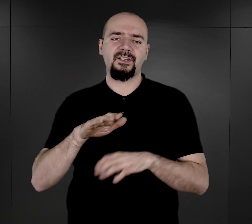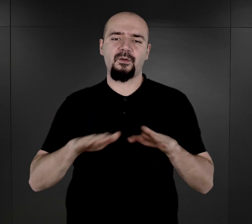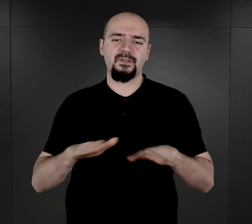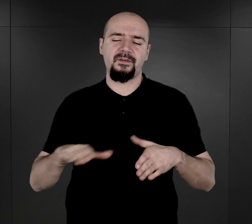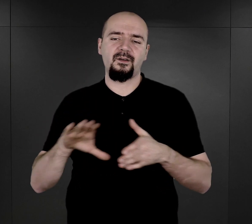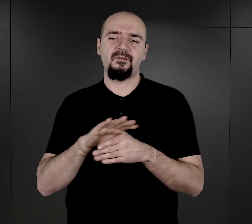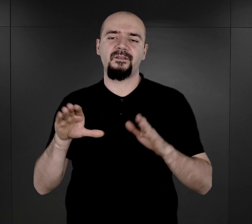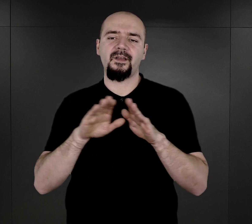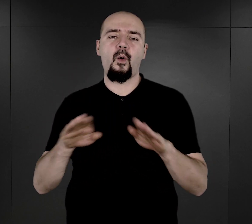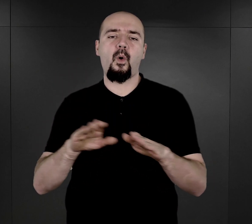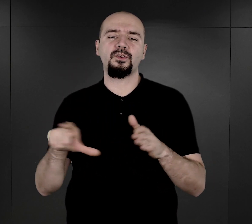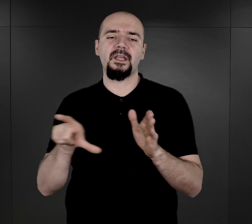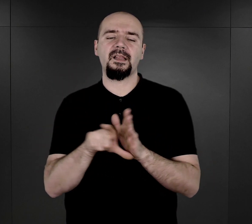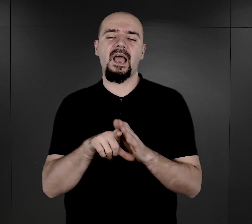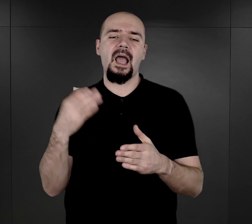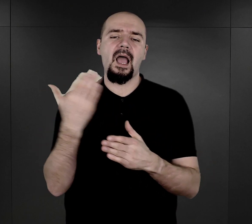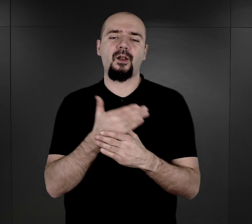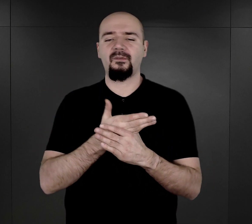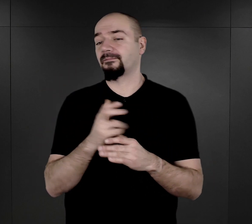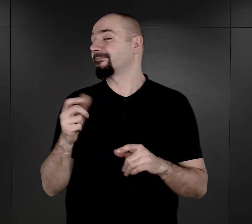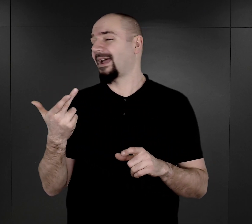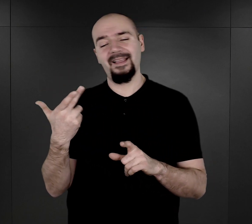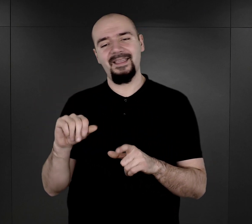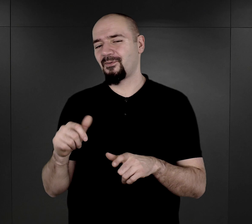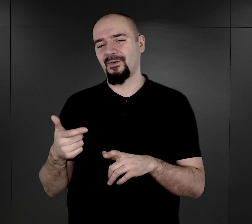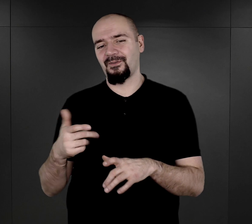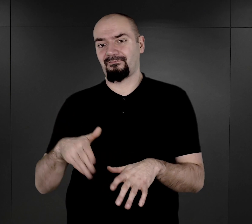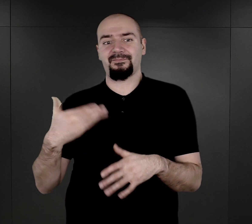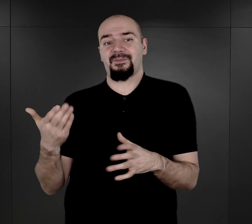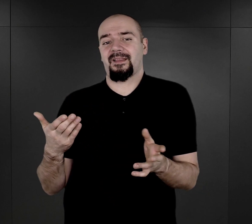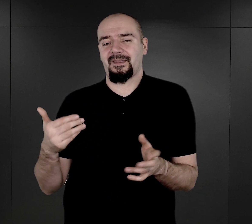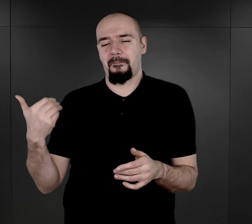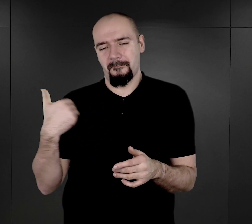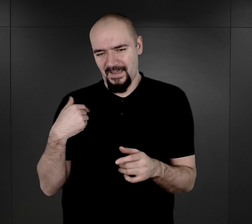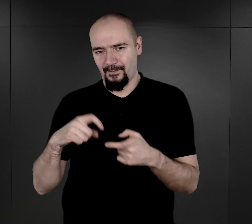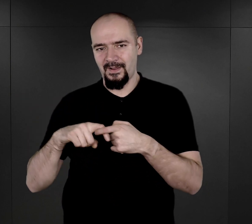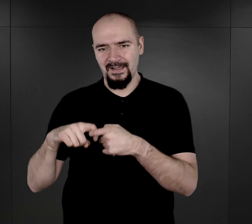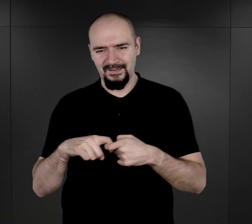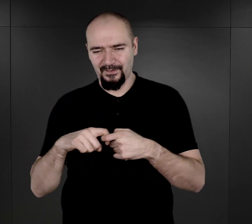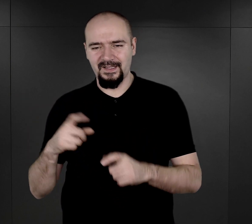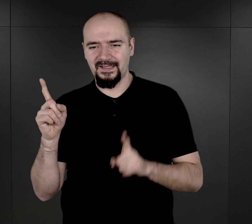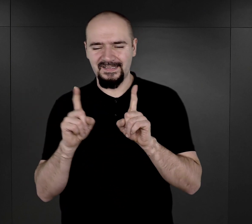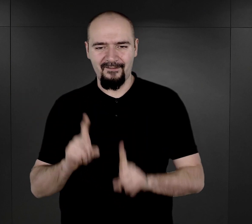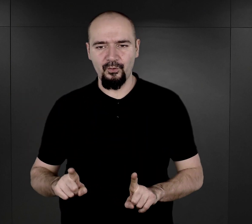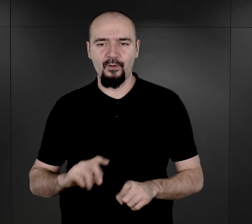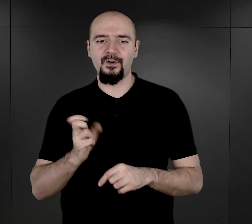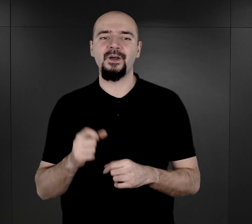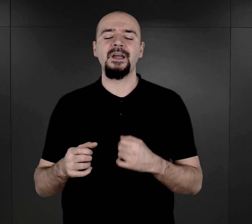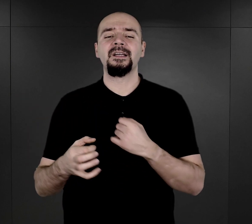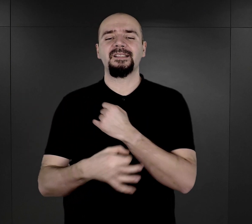dla Romów. I nie był to przypadek. Był związany zawodowo z Instytutem Antropologii i